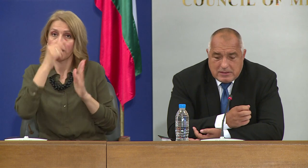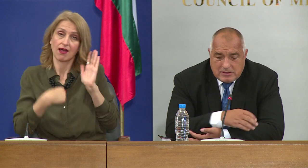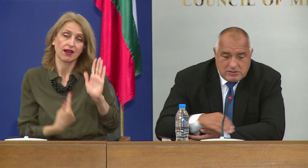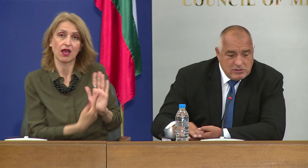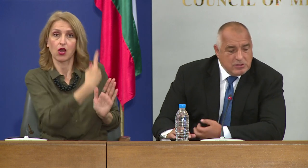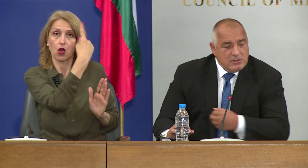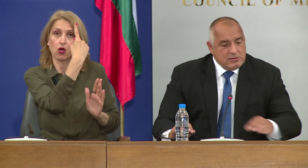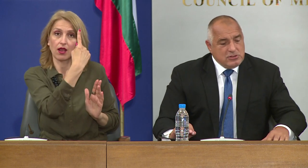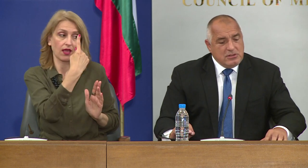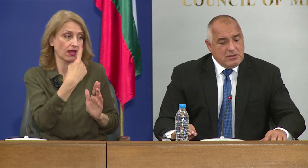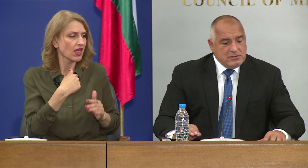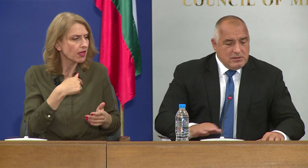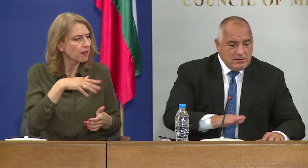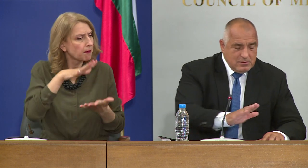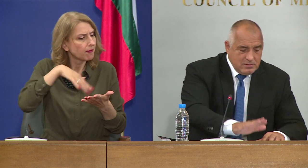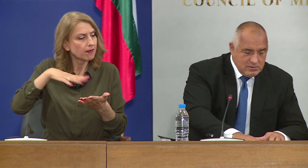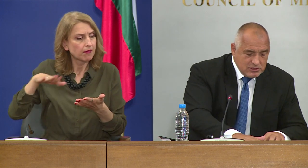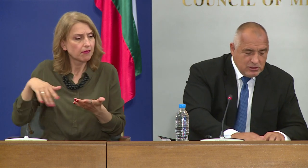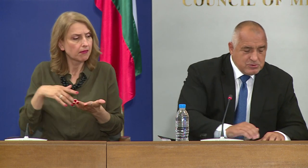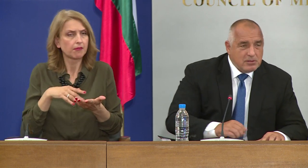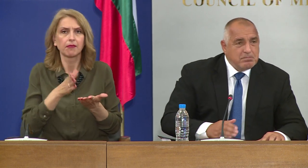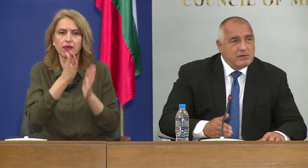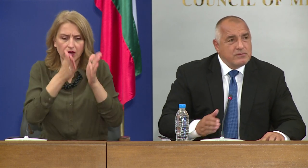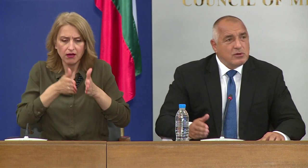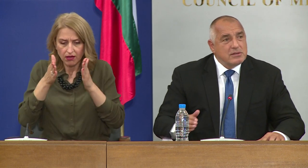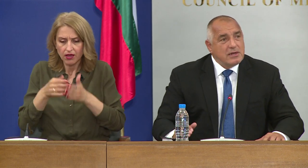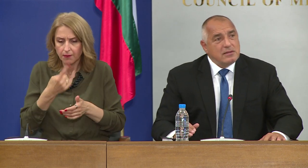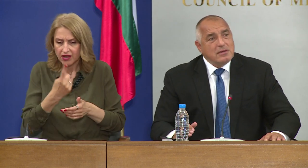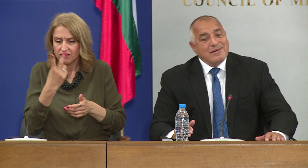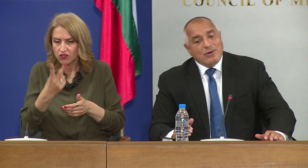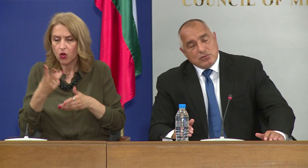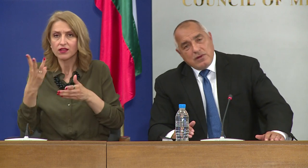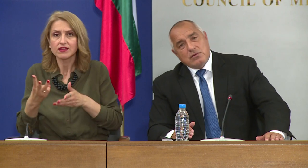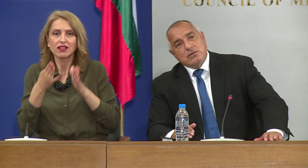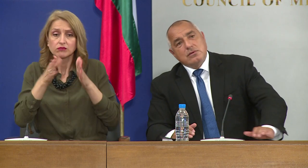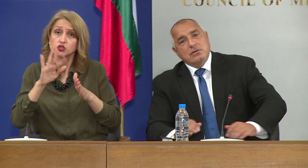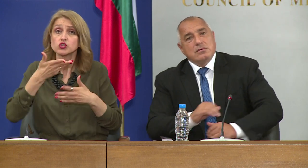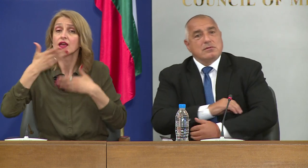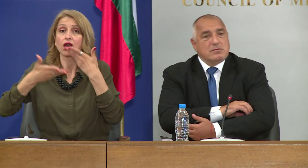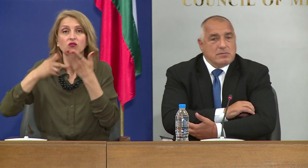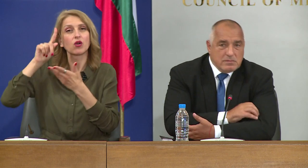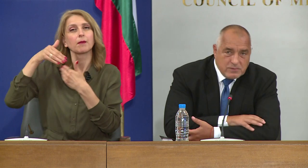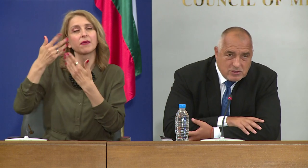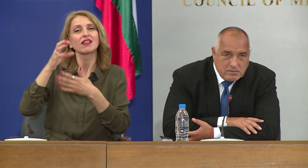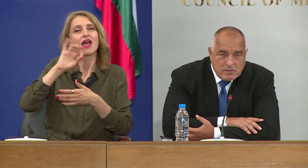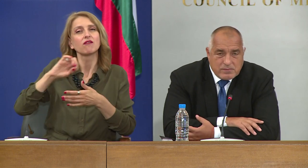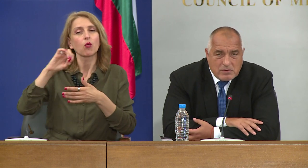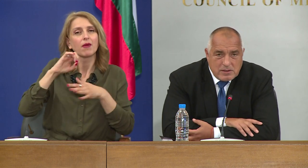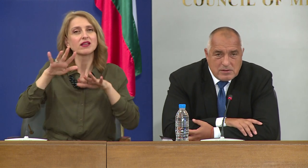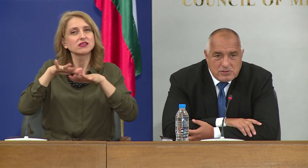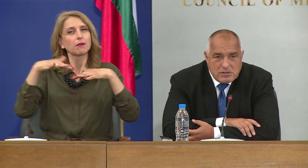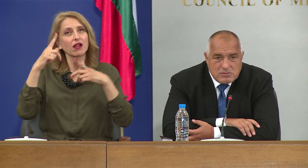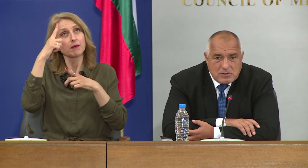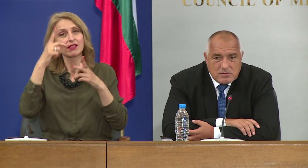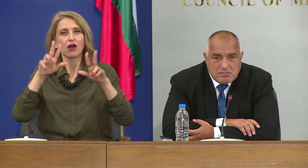А трябва да си защита всичките тези стълбчета. Първи, втори, трети. От това, което виждам в